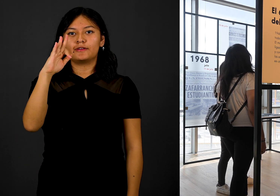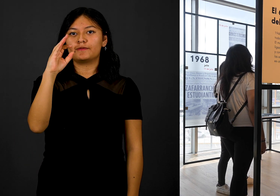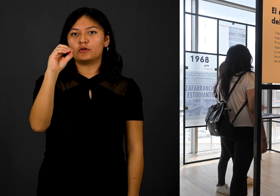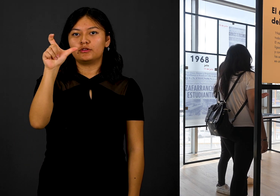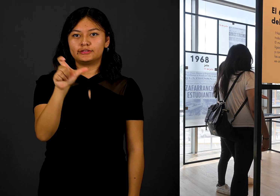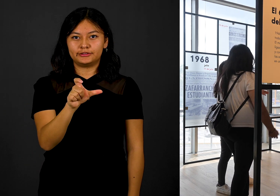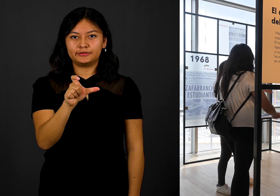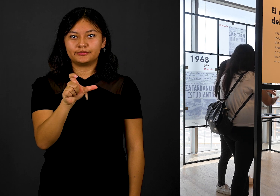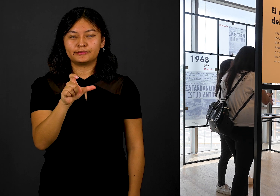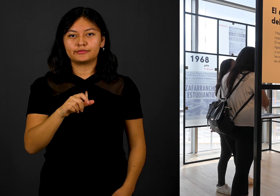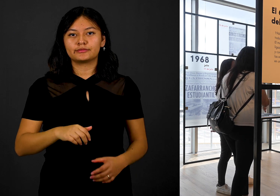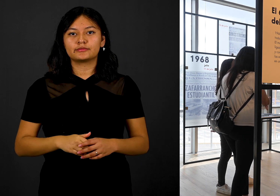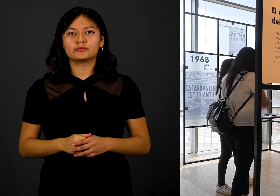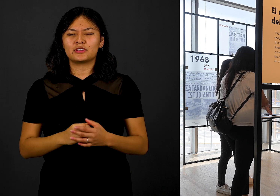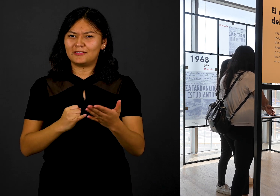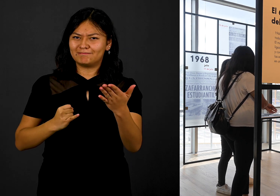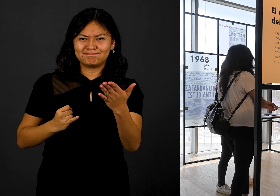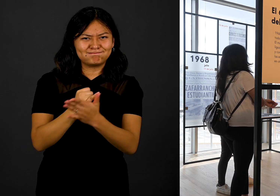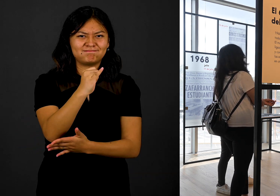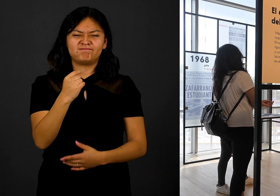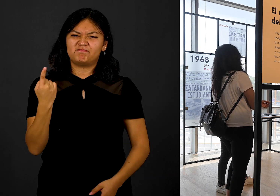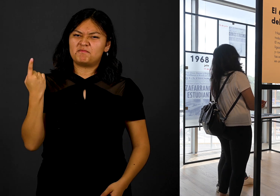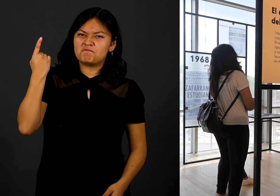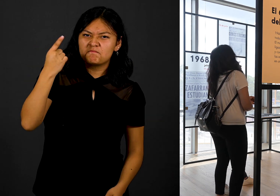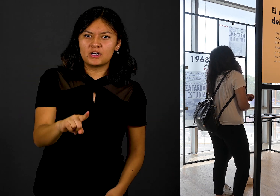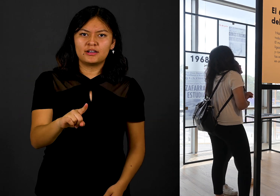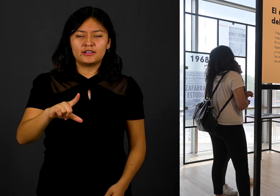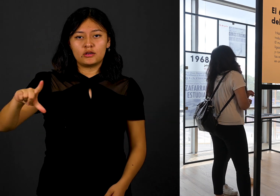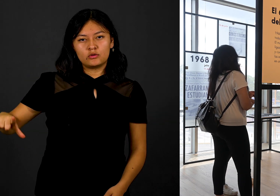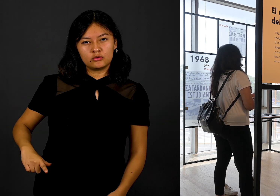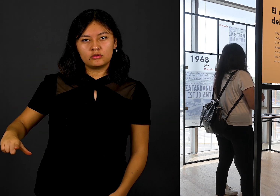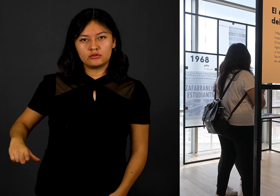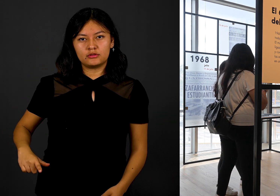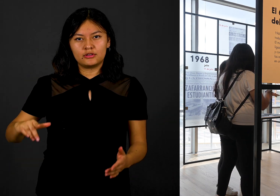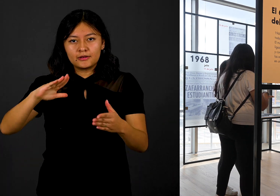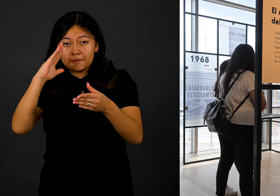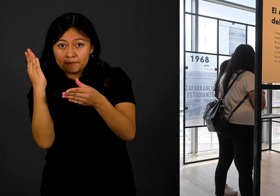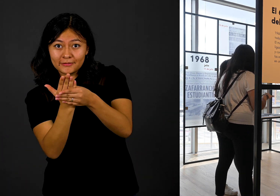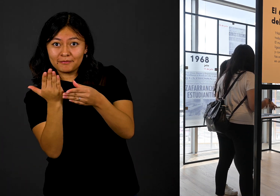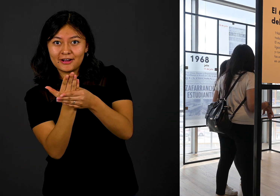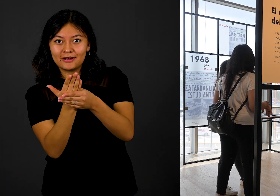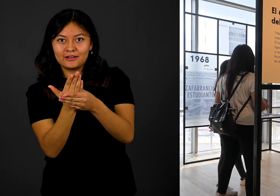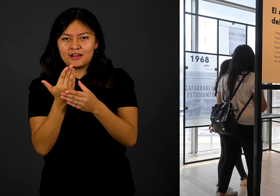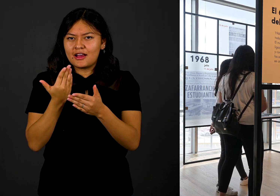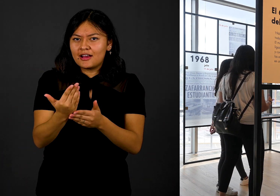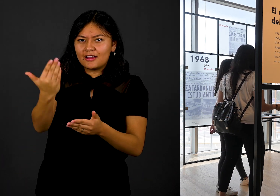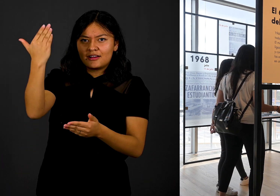archivos del gobierno que contemplan de 1940 a 1985.